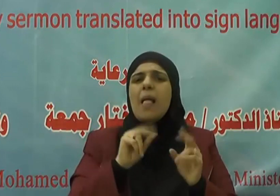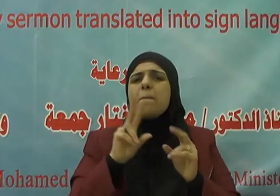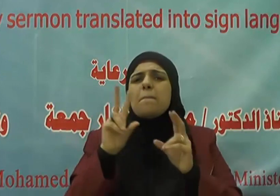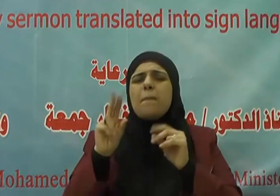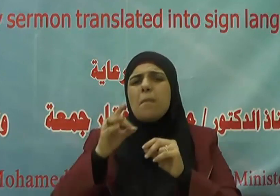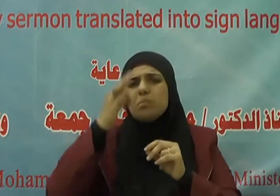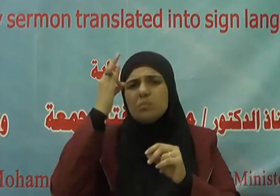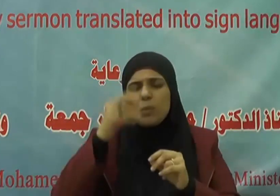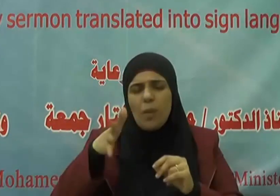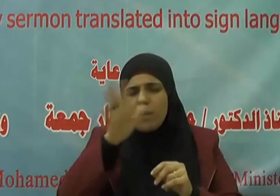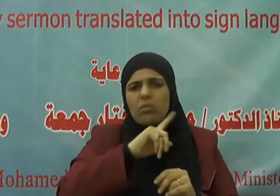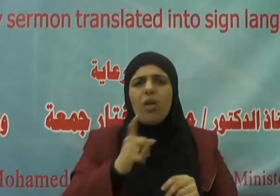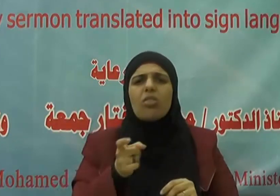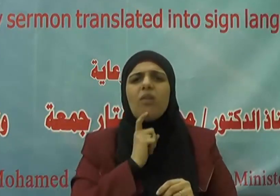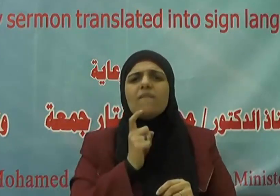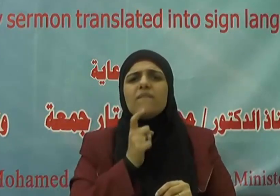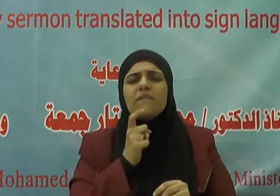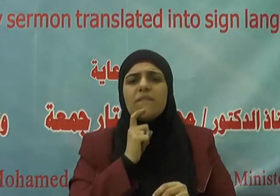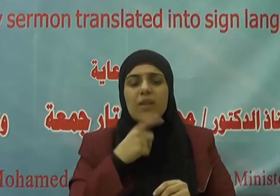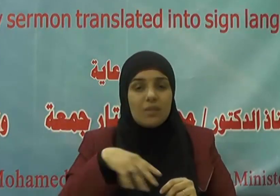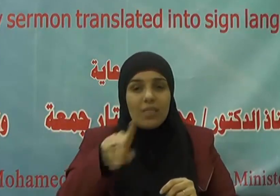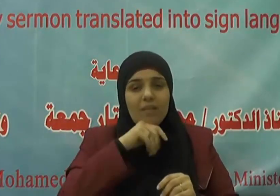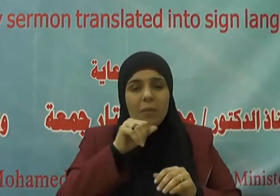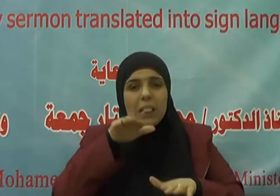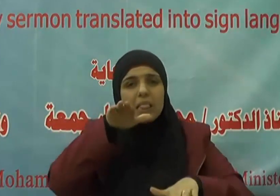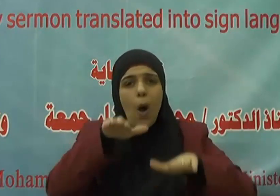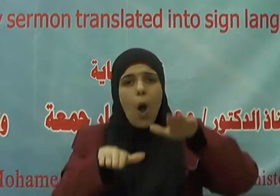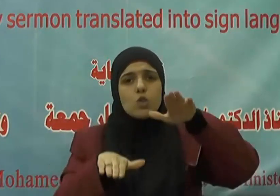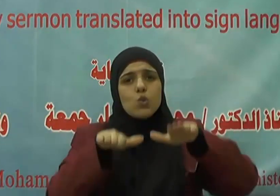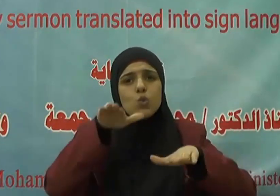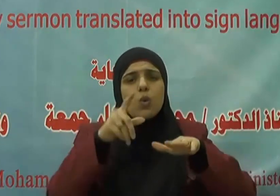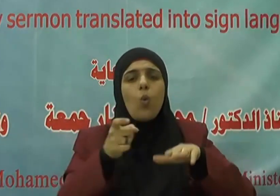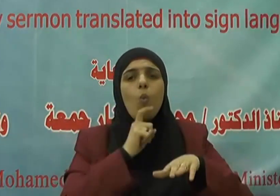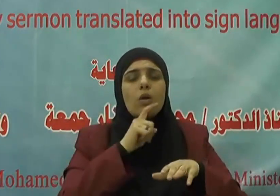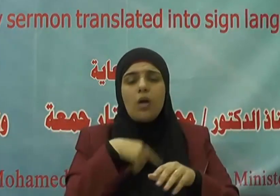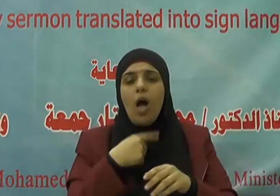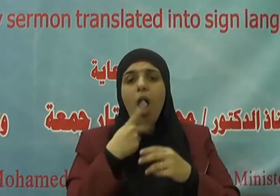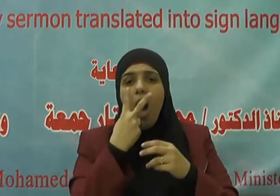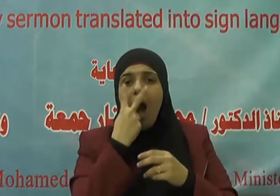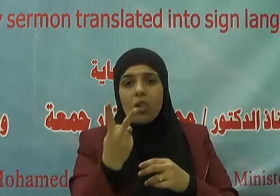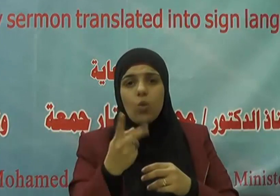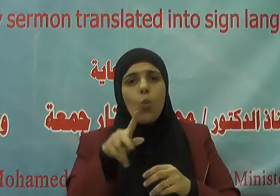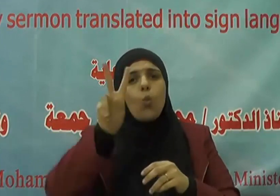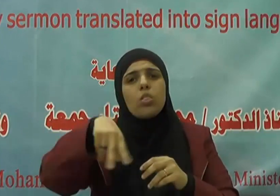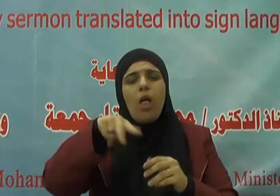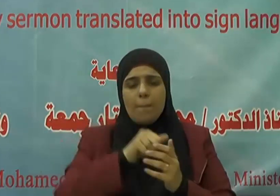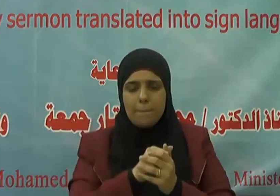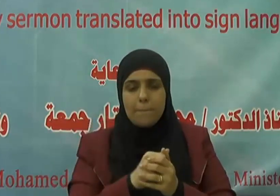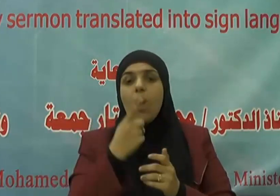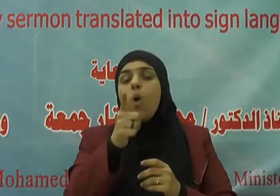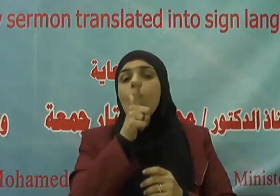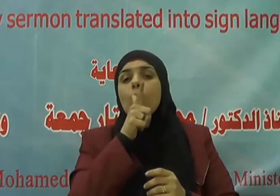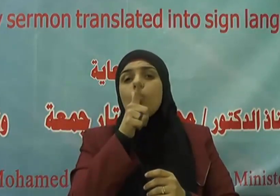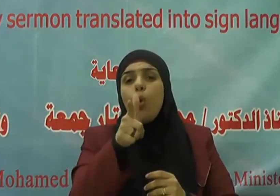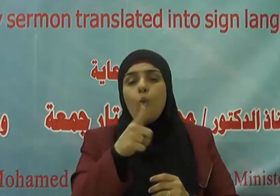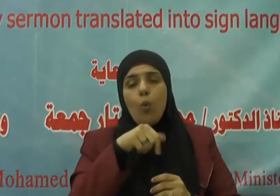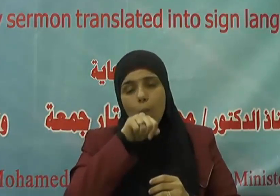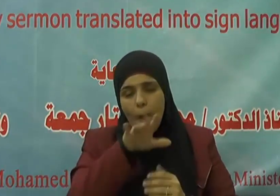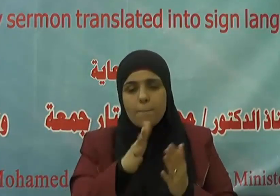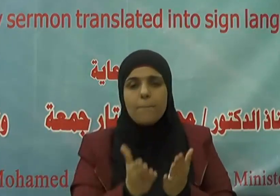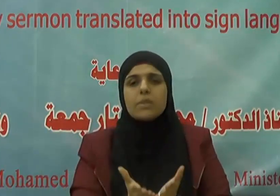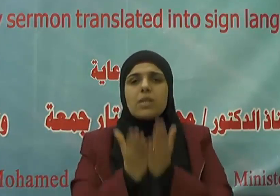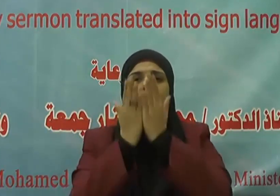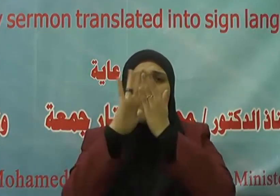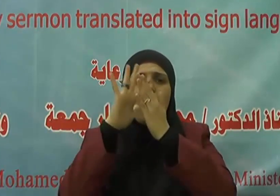يخل بتوازن العرض والطلب يقول صلى الله عليه